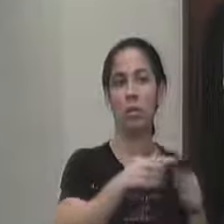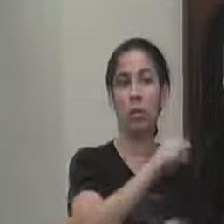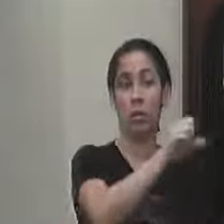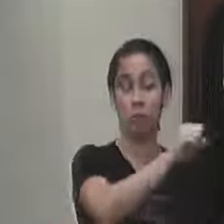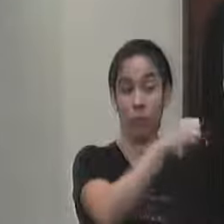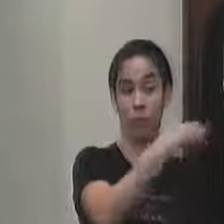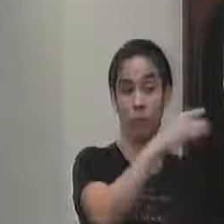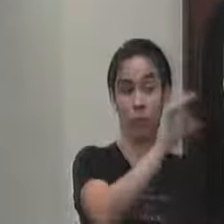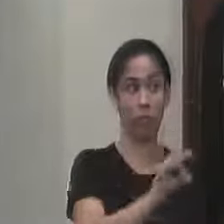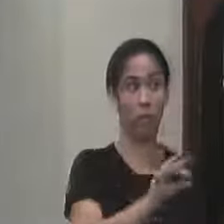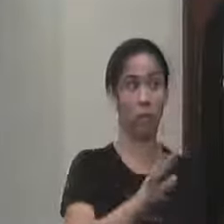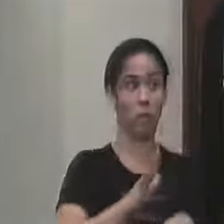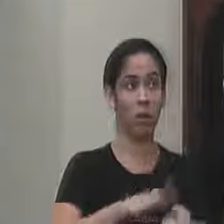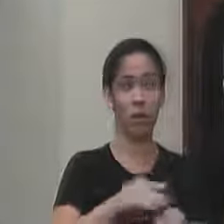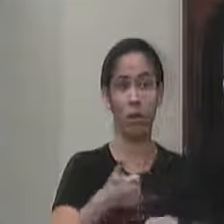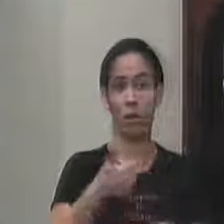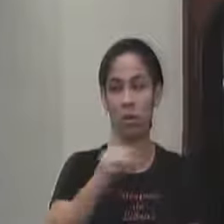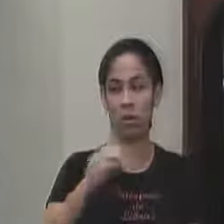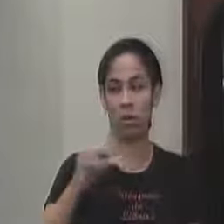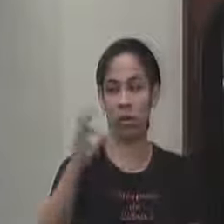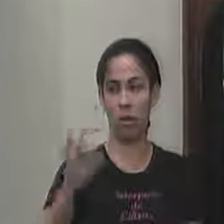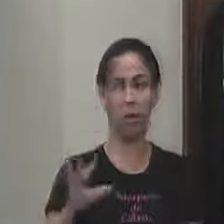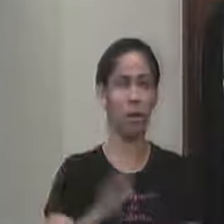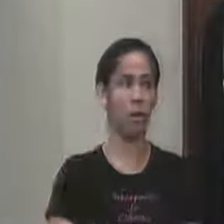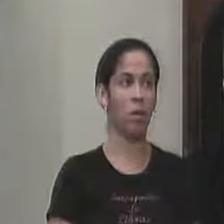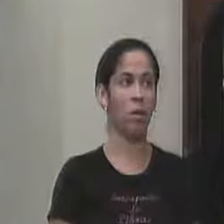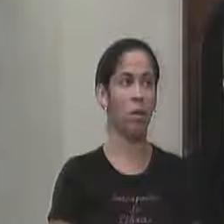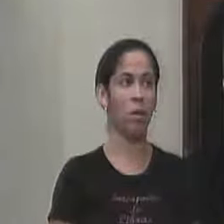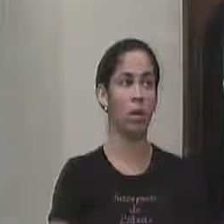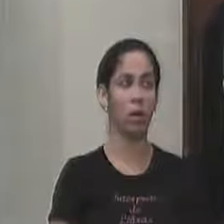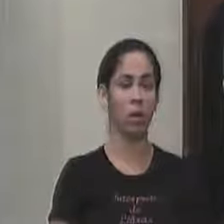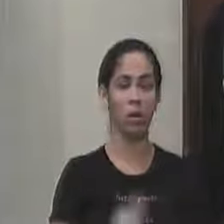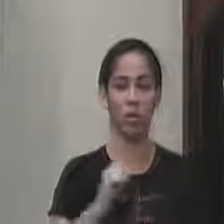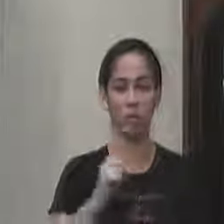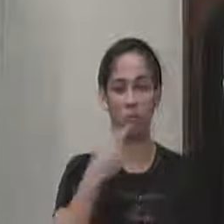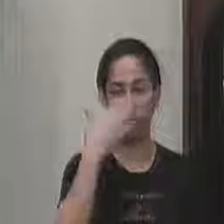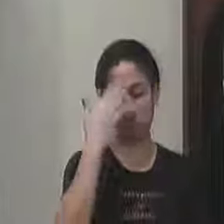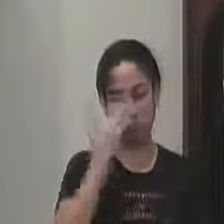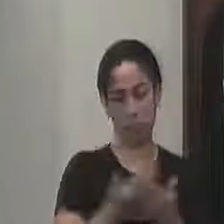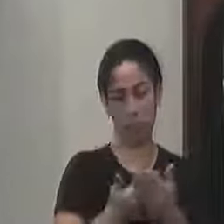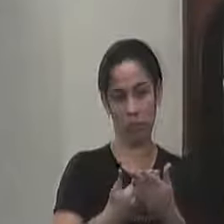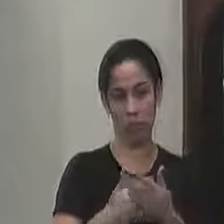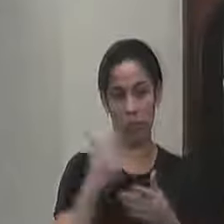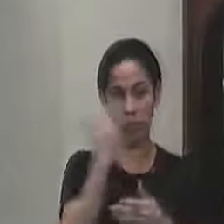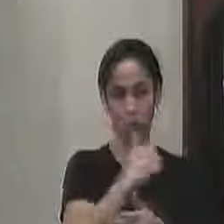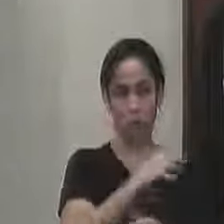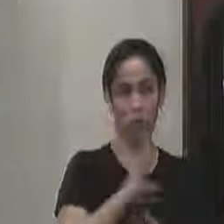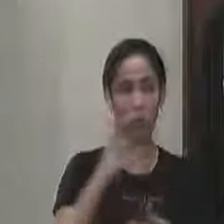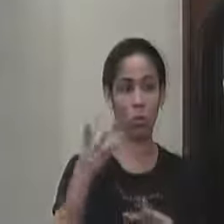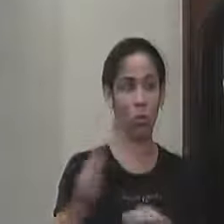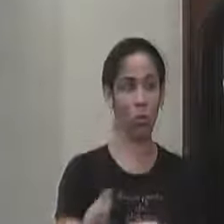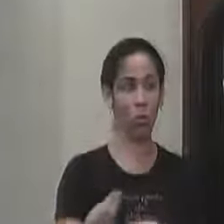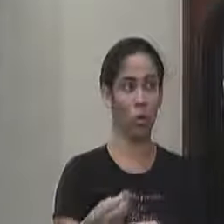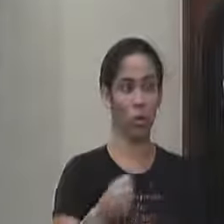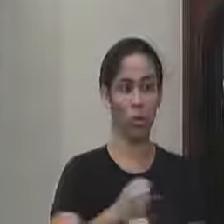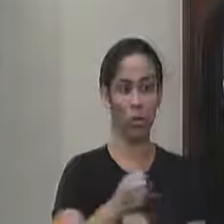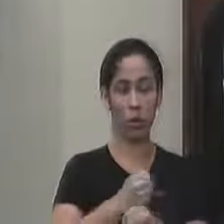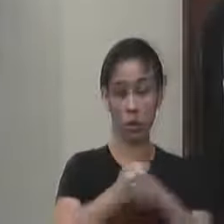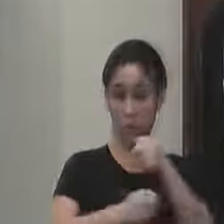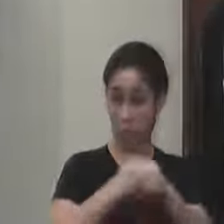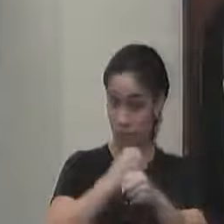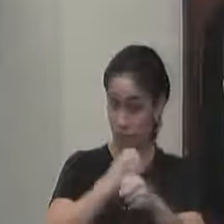mas nós queremos chegar em 100% então eu não acredito que a gente consiga vencer totalmente em 2020